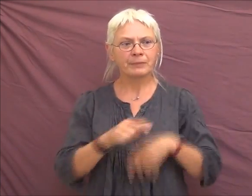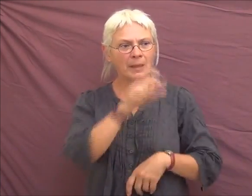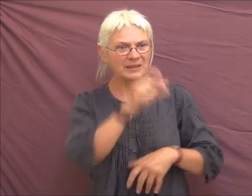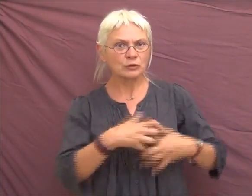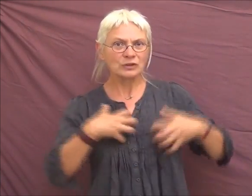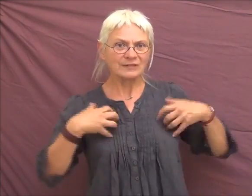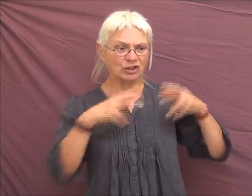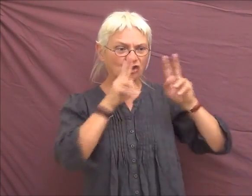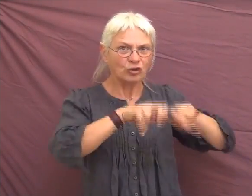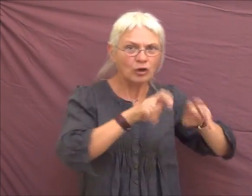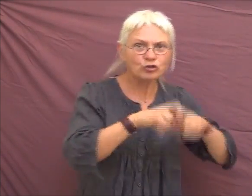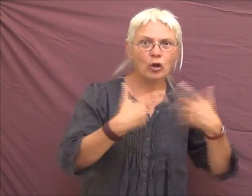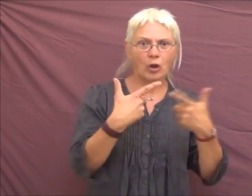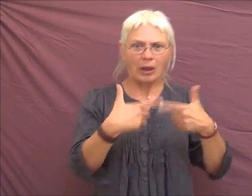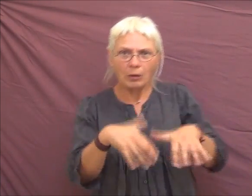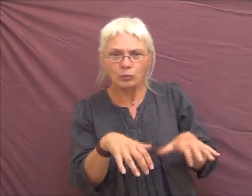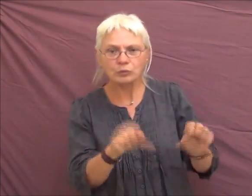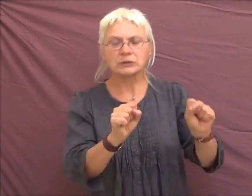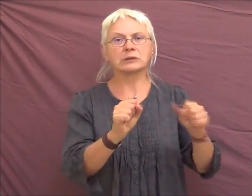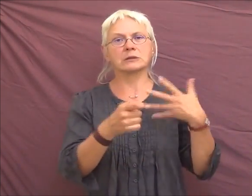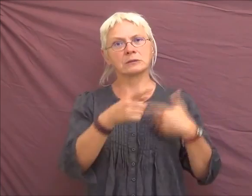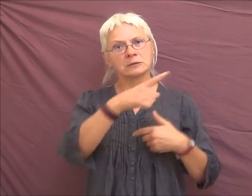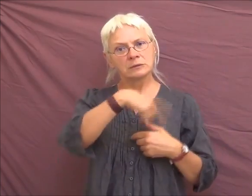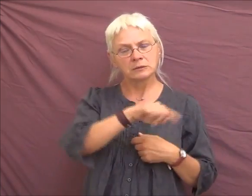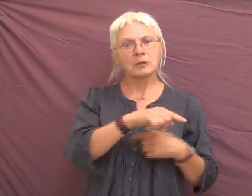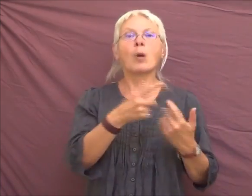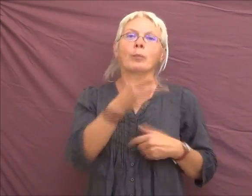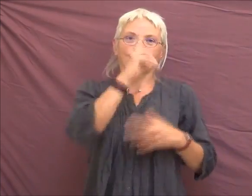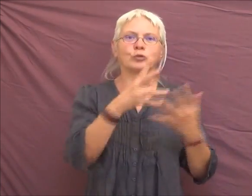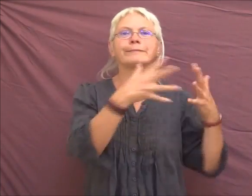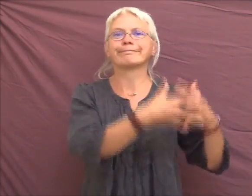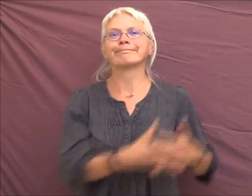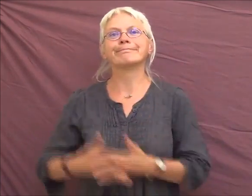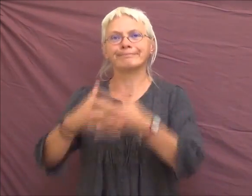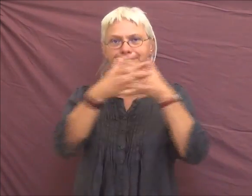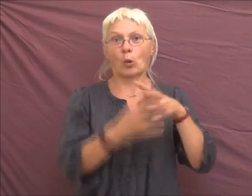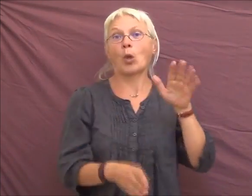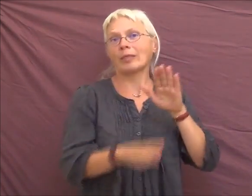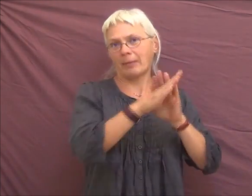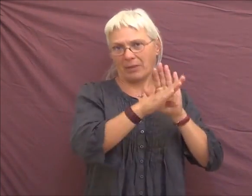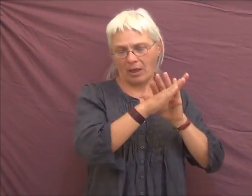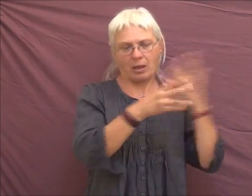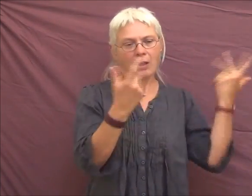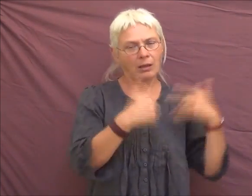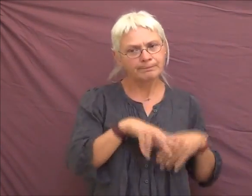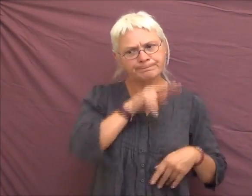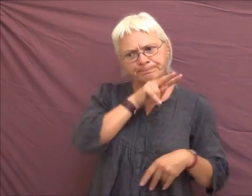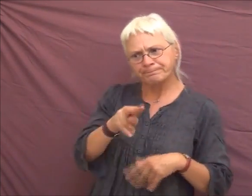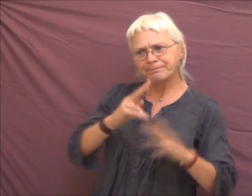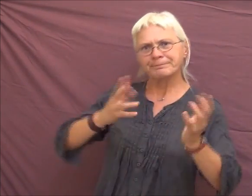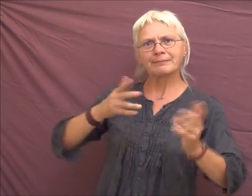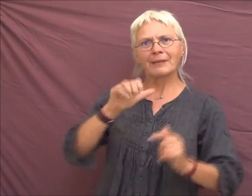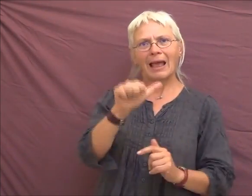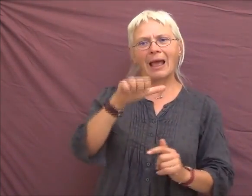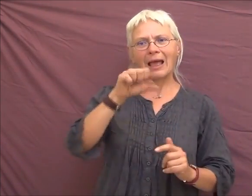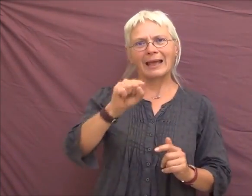Les chercheurs, les linguistes, également, surtout aux États-Unis, d'abord aux États-Unis, se sont intéressés à la langue des signes américaine, la